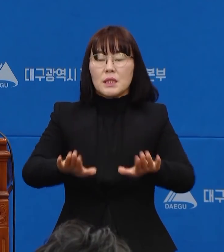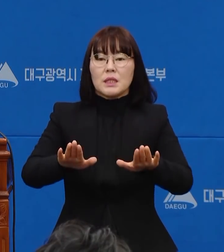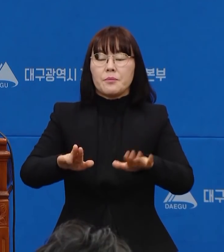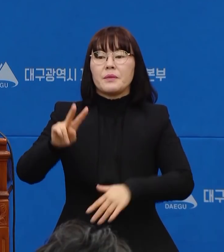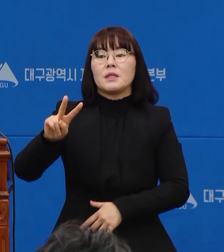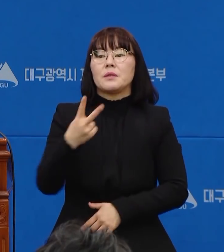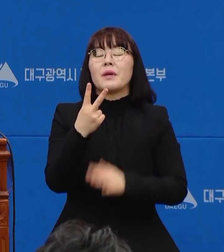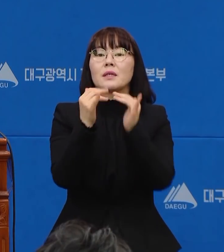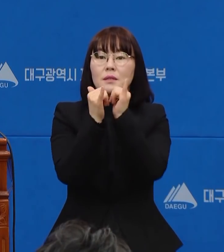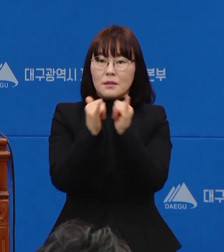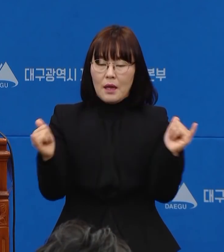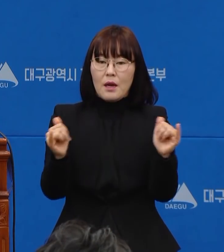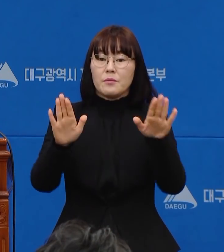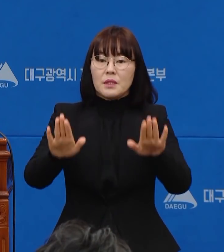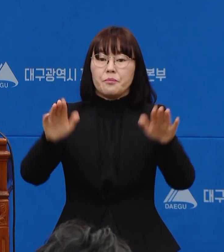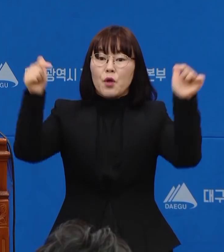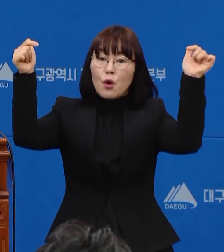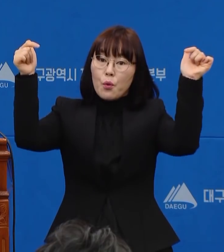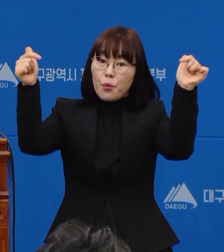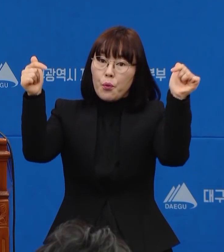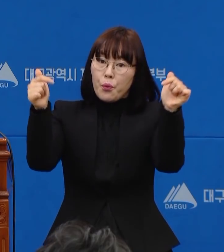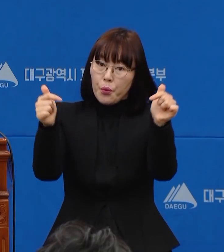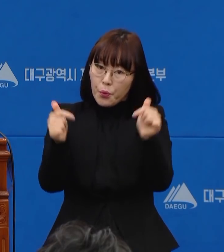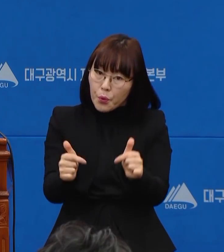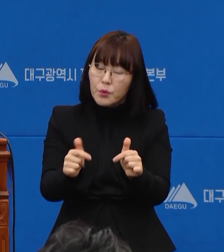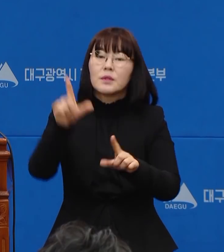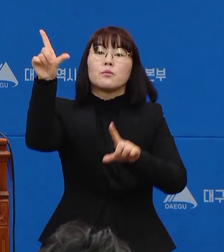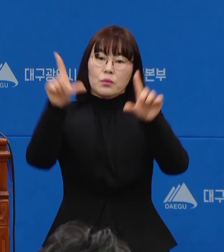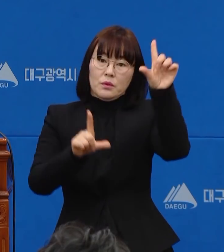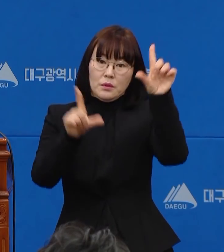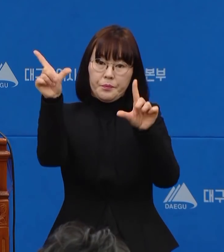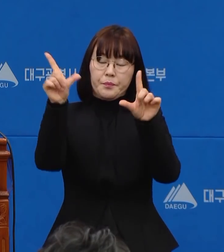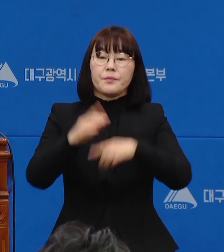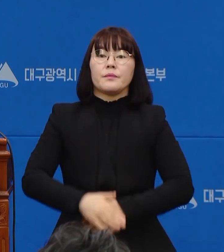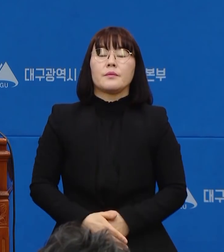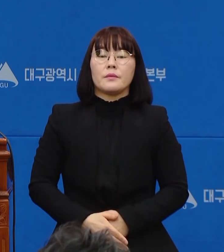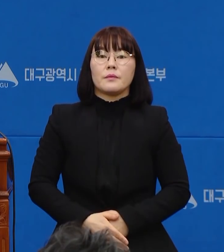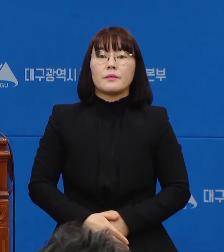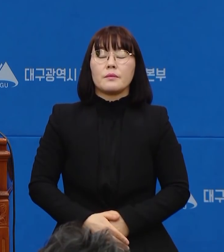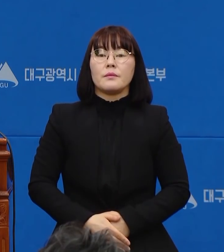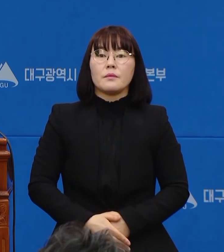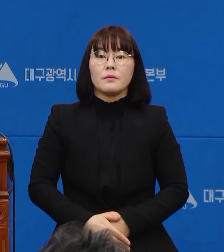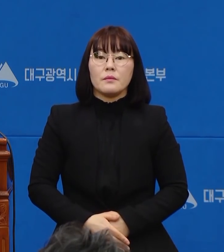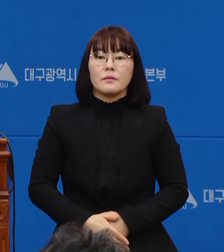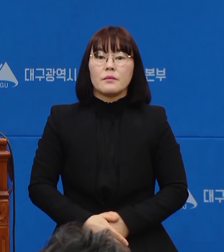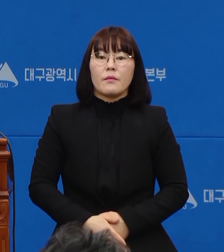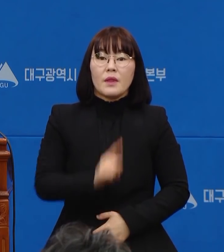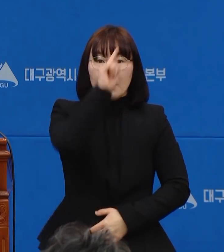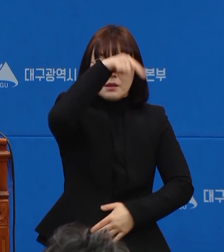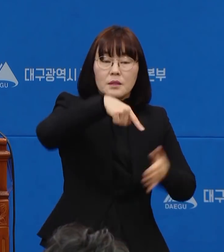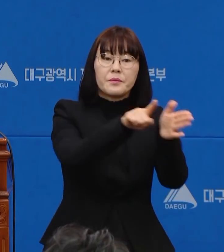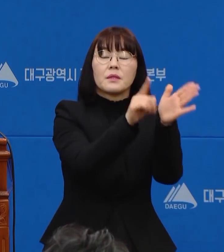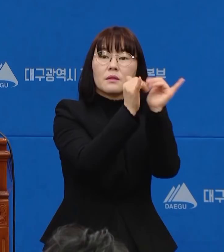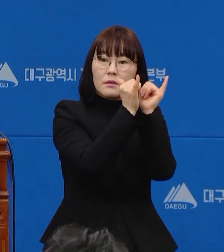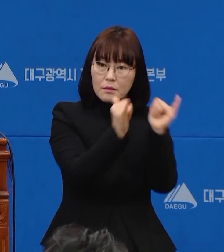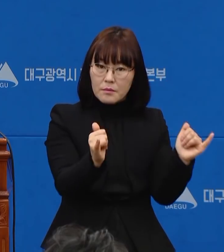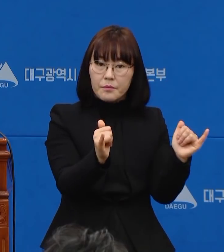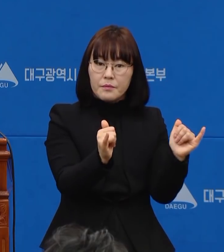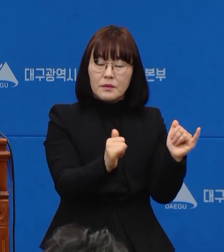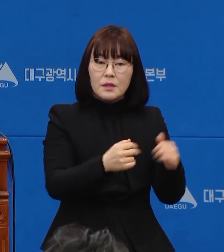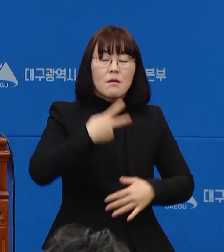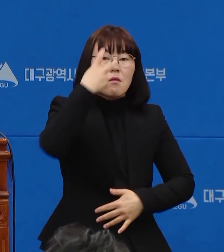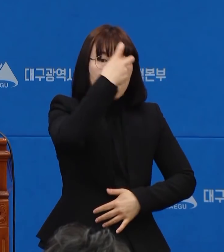접어들면서 다소 진정세를 보이고 있습니다. 아마 진천지 교인들에 대한